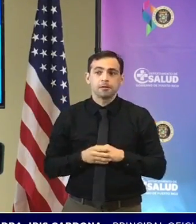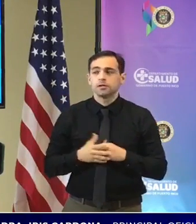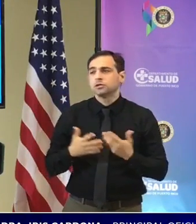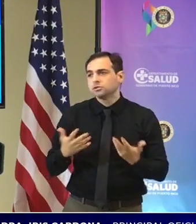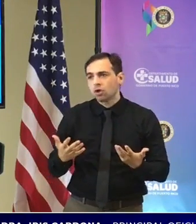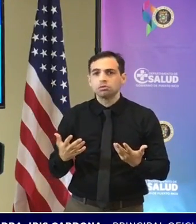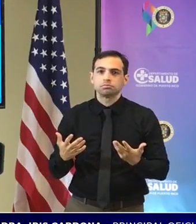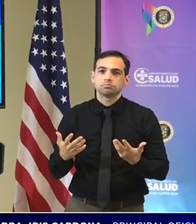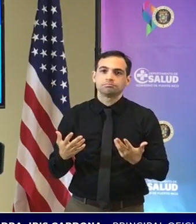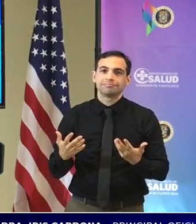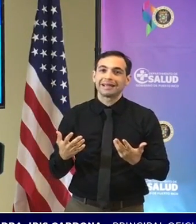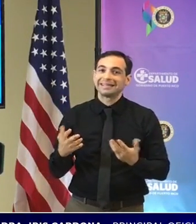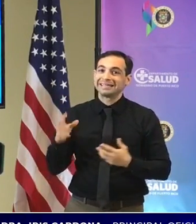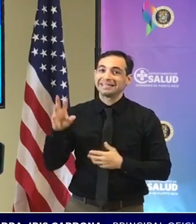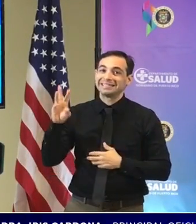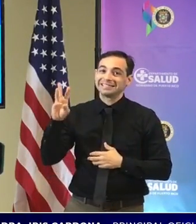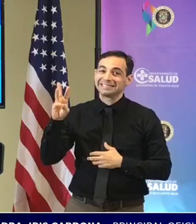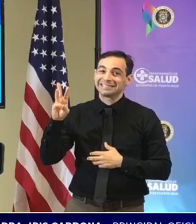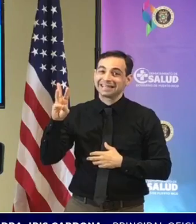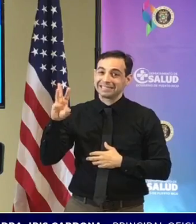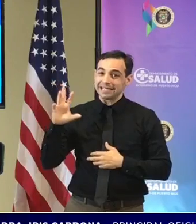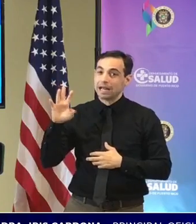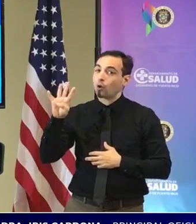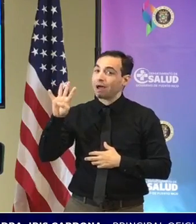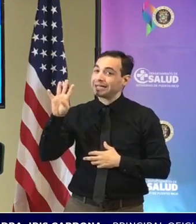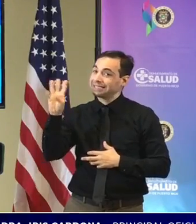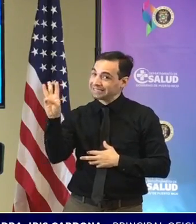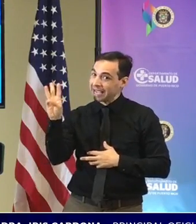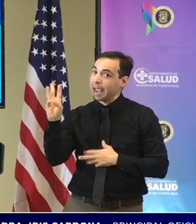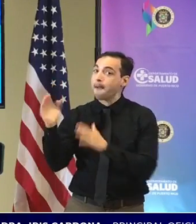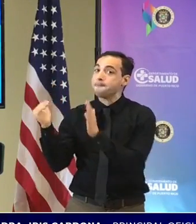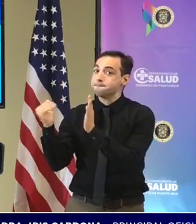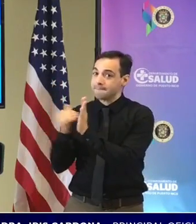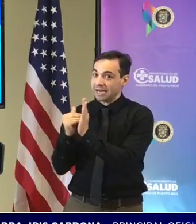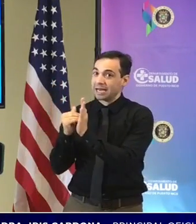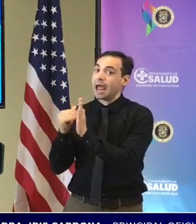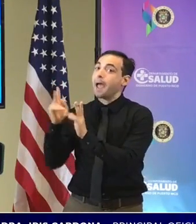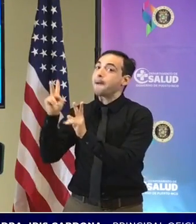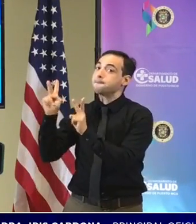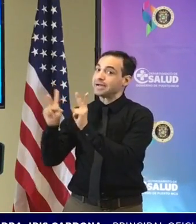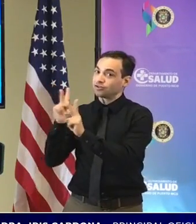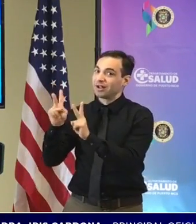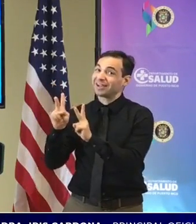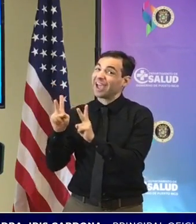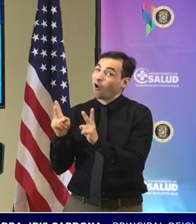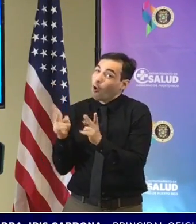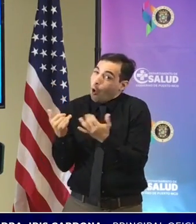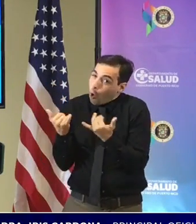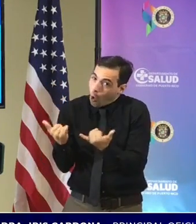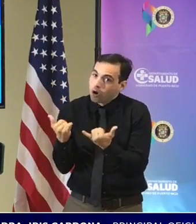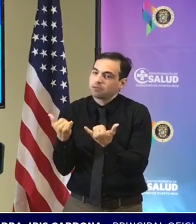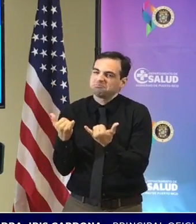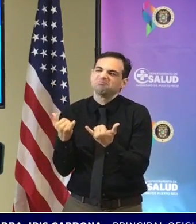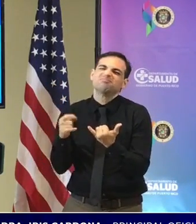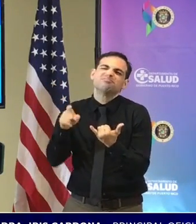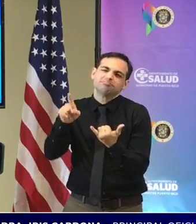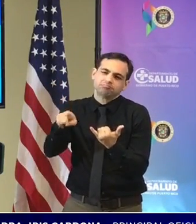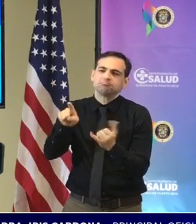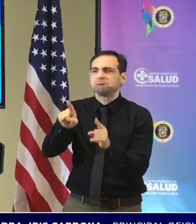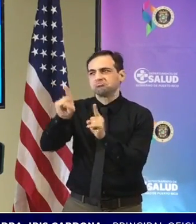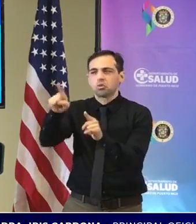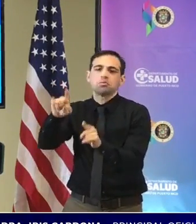calle hay 646 mil 879 personas que hoy les toca el refuerzo y deben ir a buscarlo